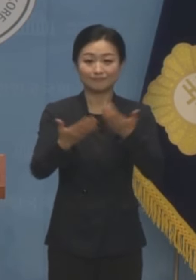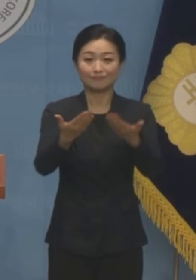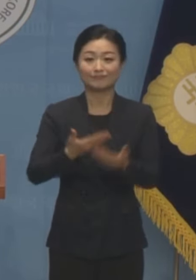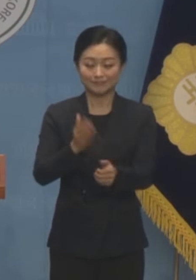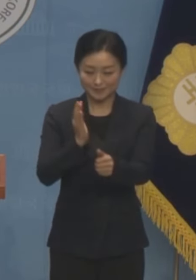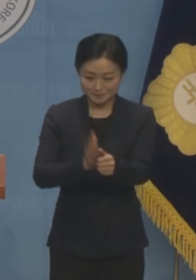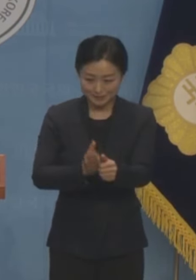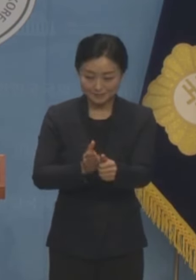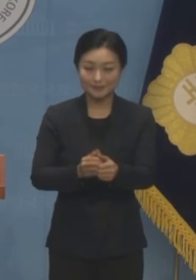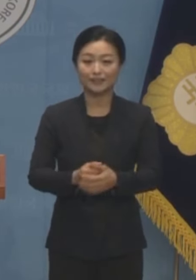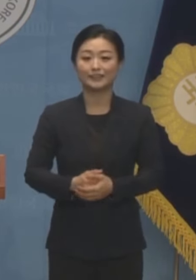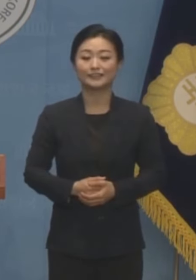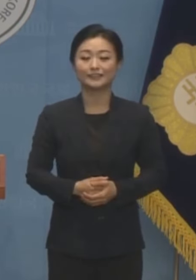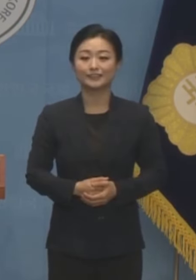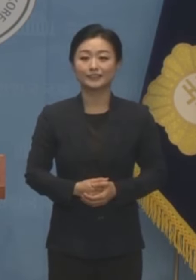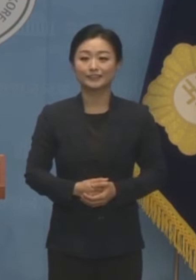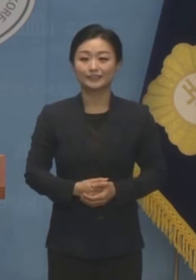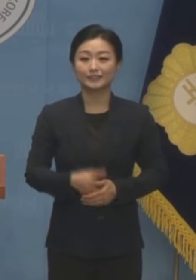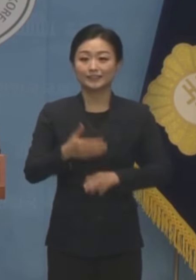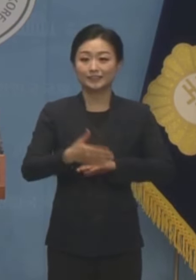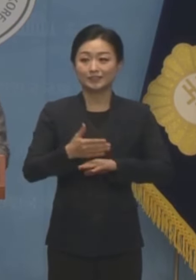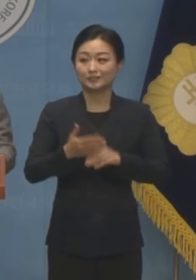주시기를 부탁드립니다. 감사합니다.